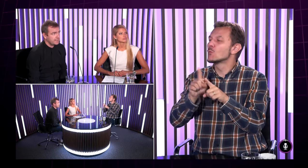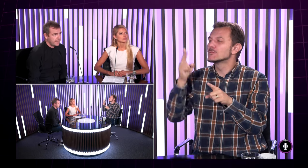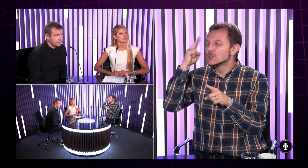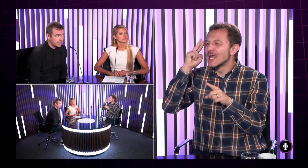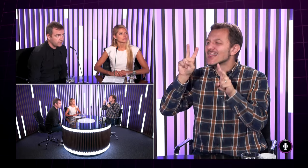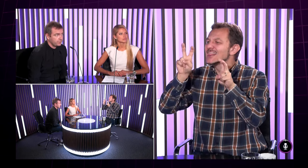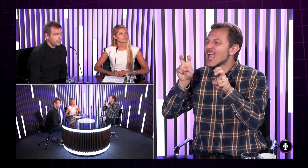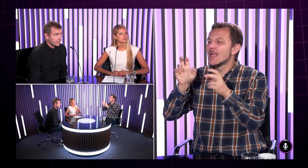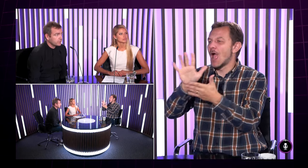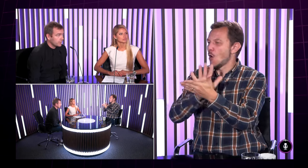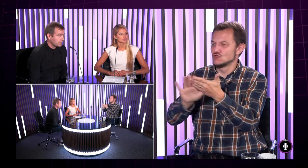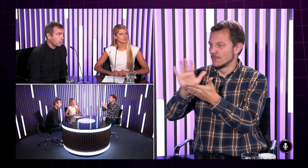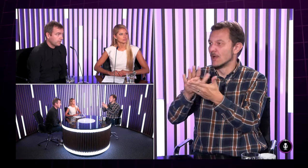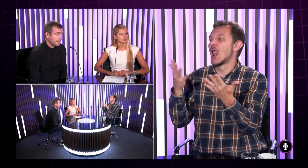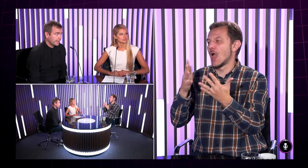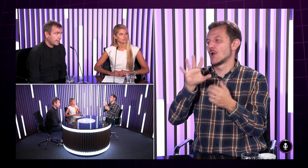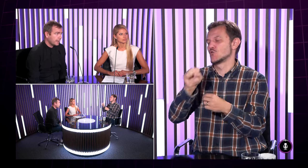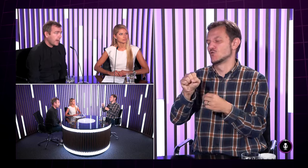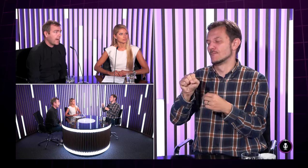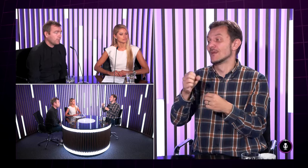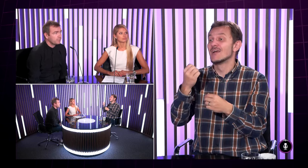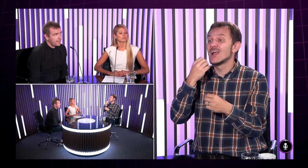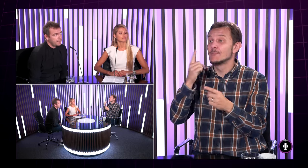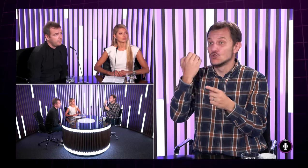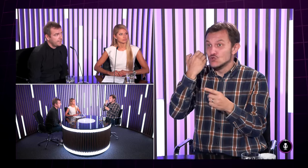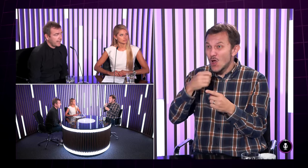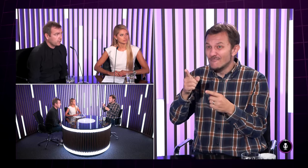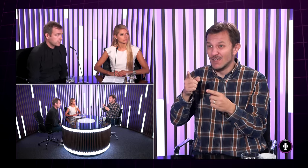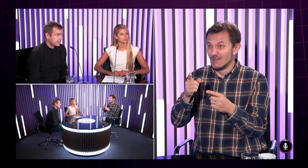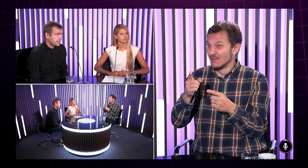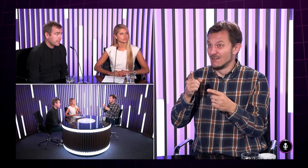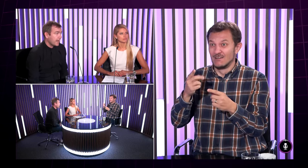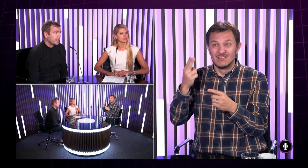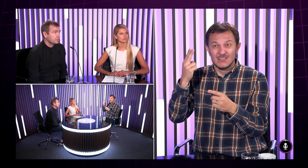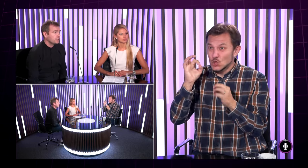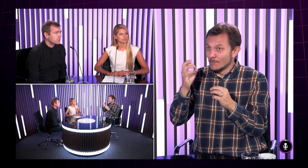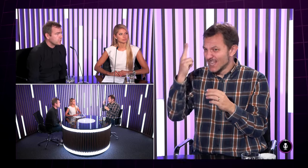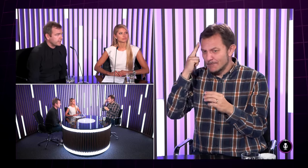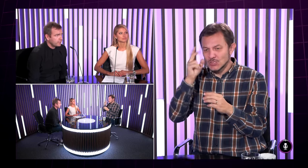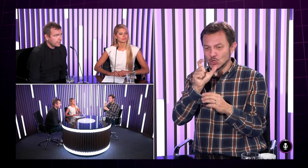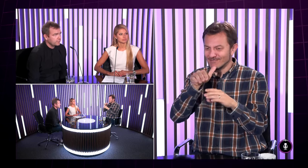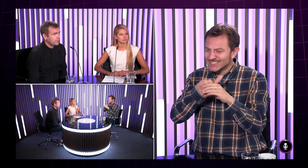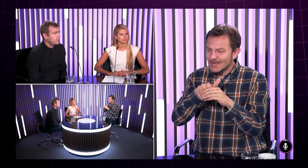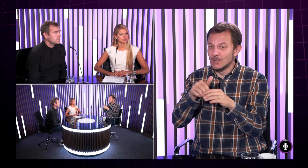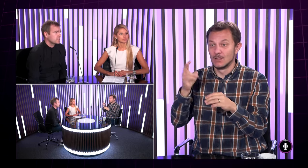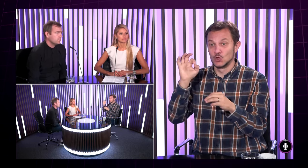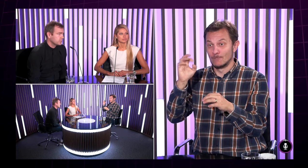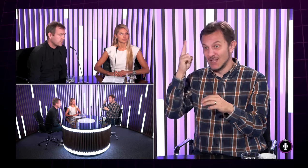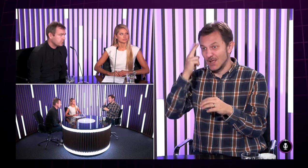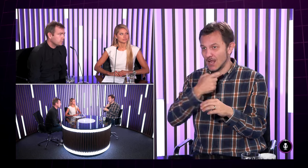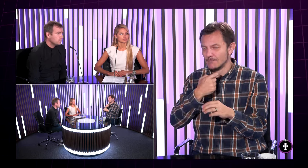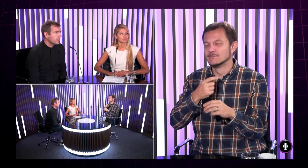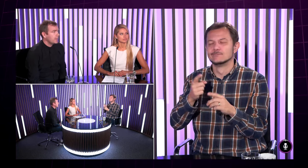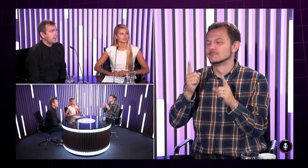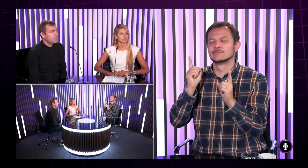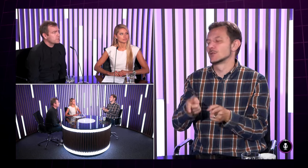človek vedel zachytiť tento fenomén, tento jav toho ohýbania. A potom aby vedel aj kontext. Ak k tomto sa človek neorientuje, nepozná slovnú